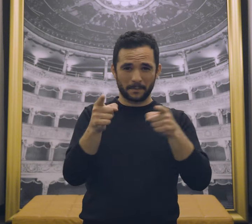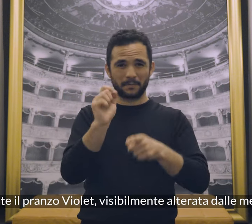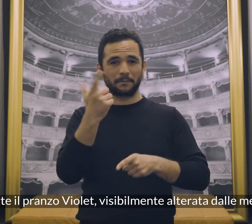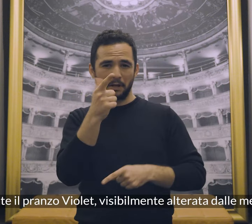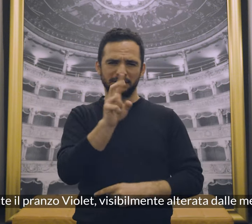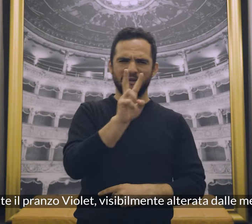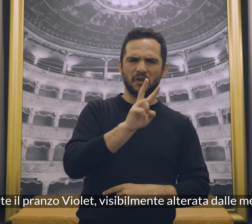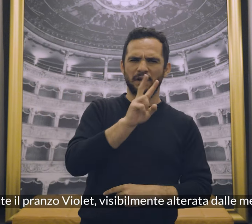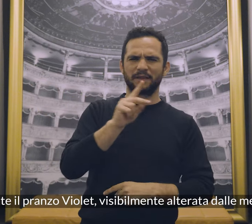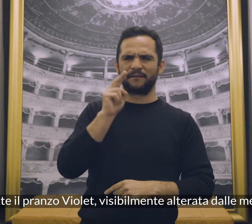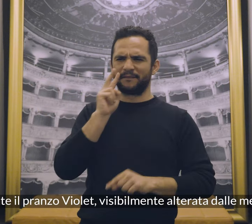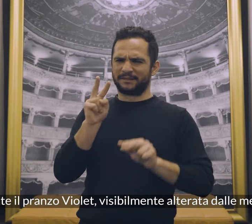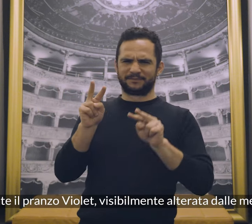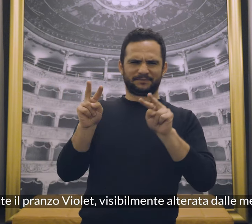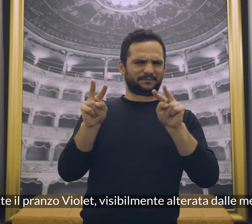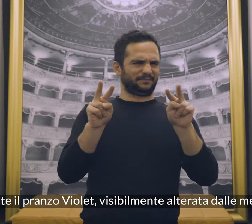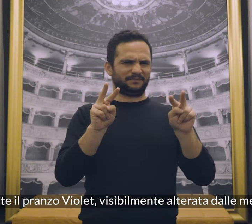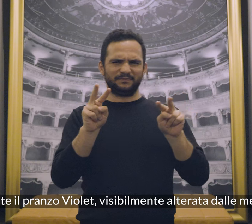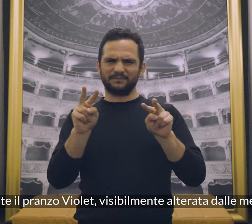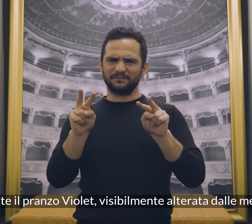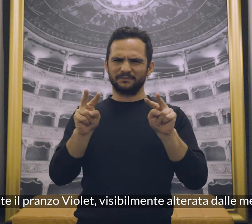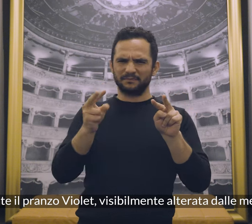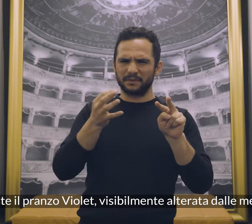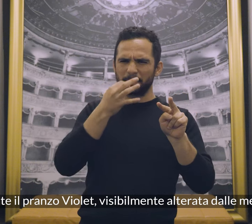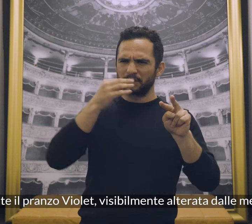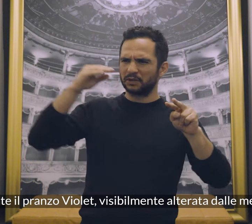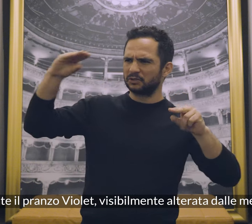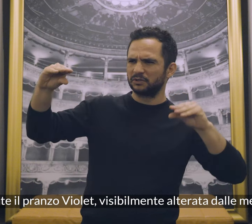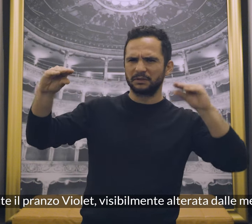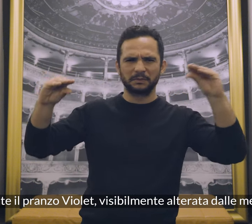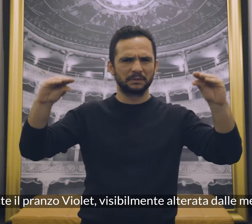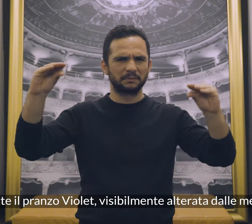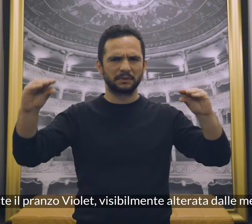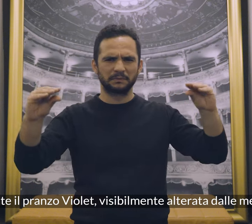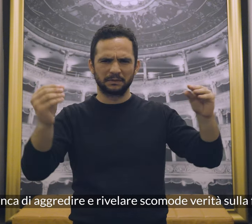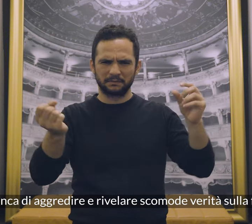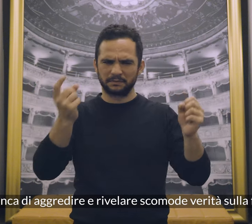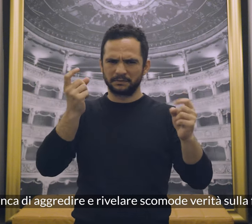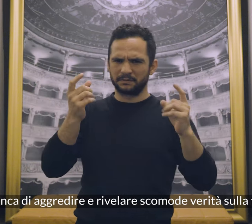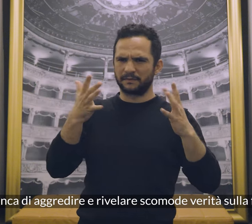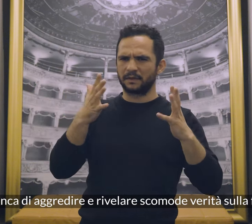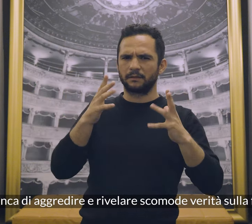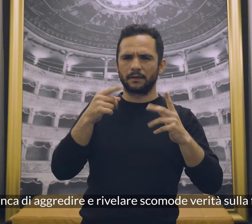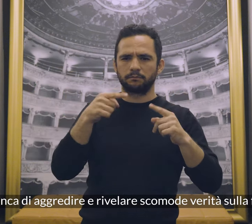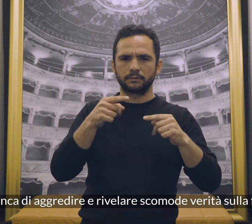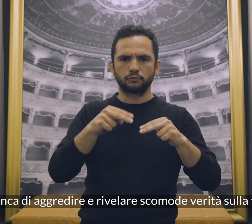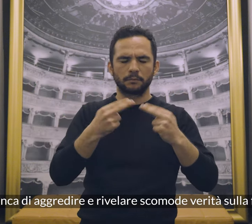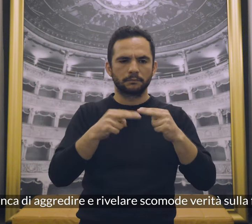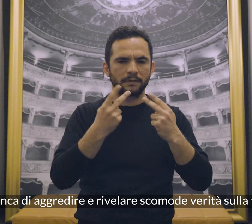Durante il pranzo, Violet, visibilmente alterata dalle medicine, non manca di aggredire e